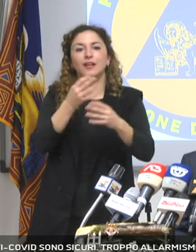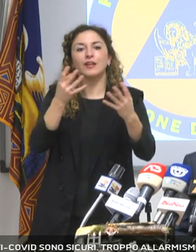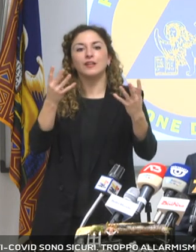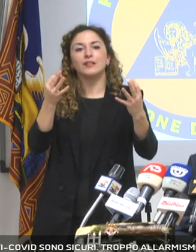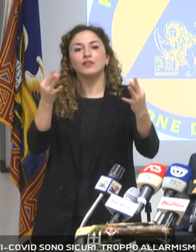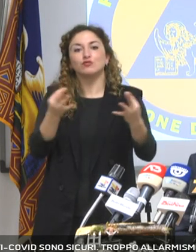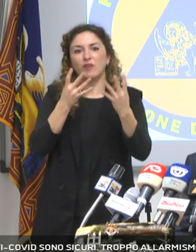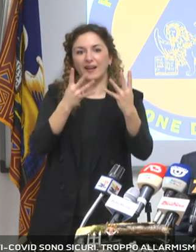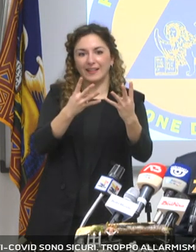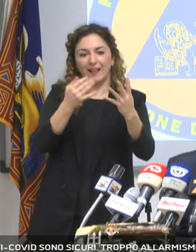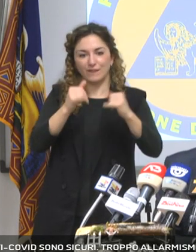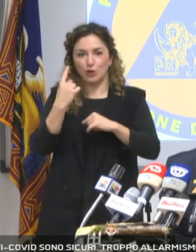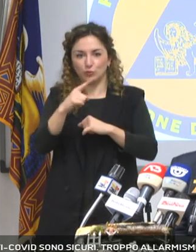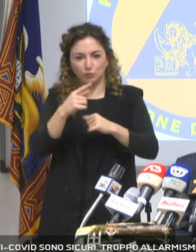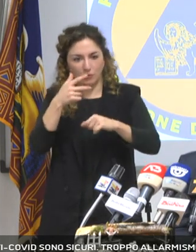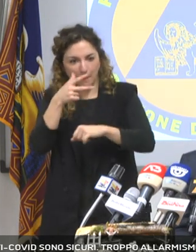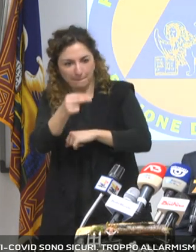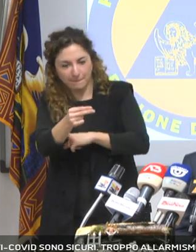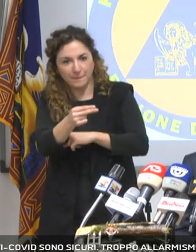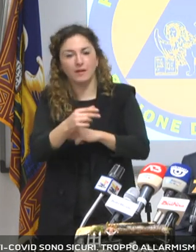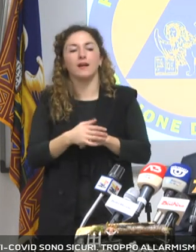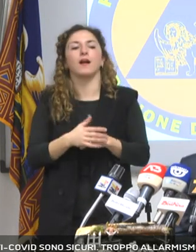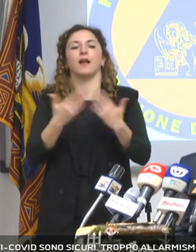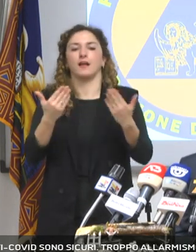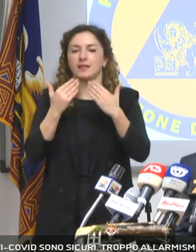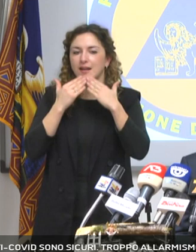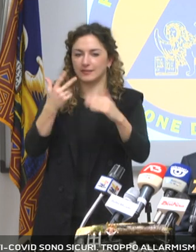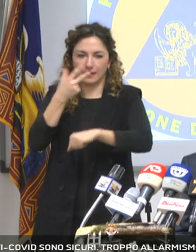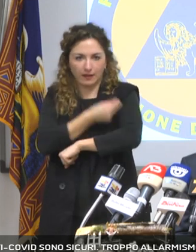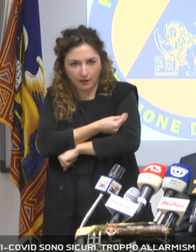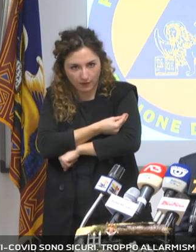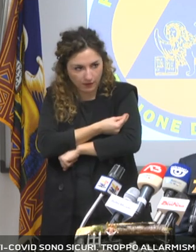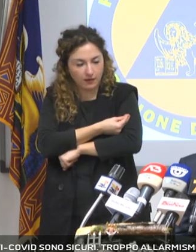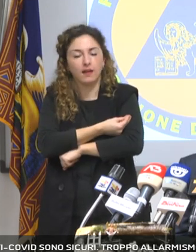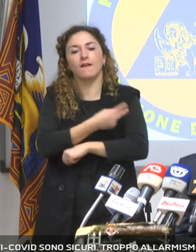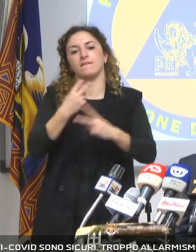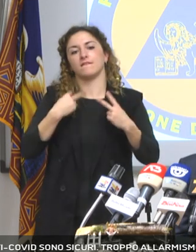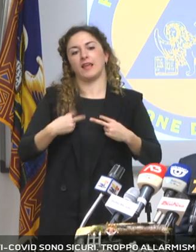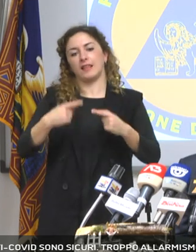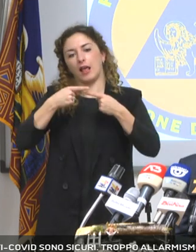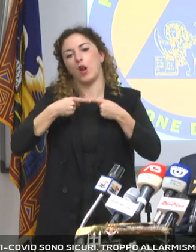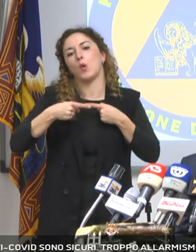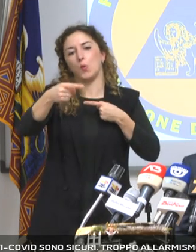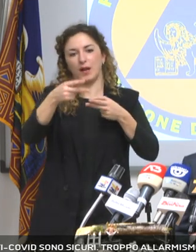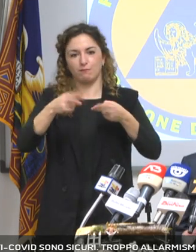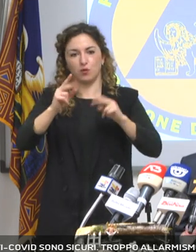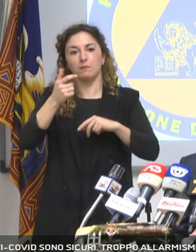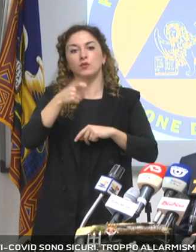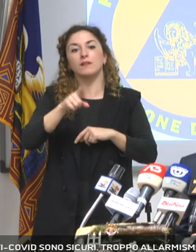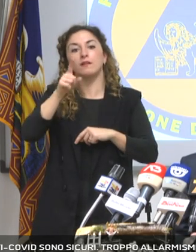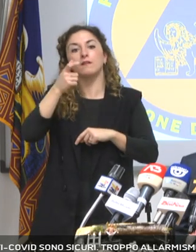Noi dobbiamo ai vaccini, in primo luogo l'aumento della spettanza di vita, che fino ai